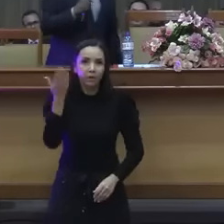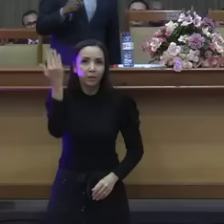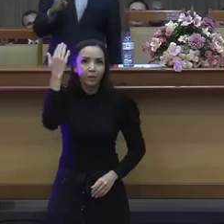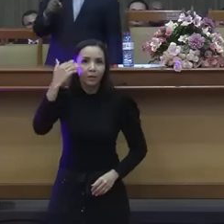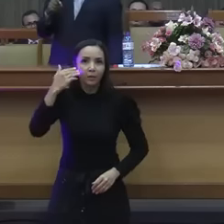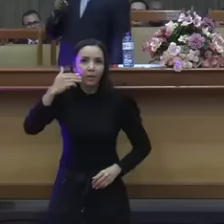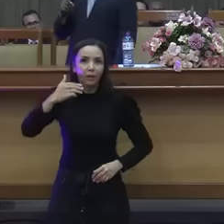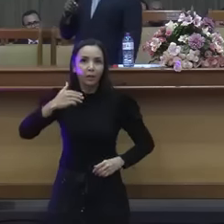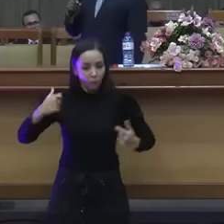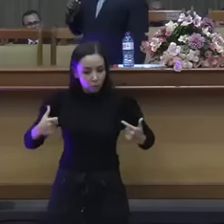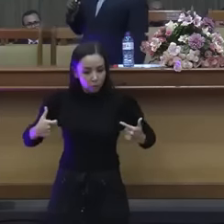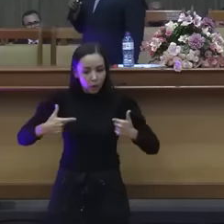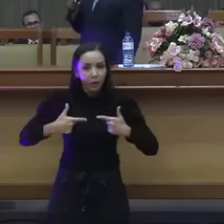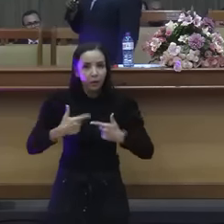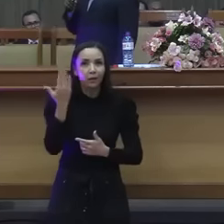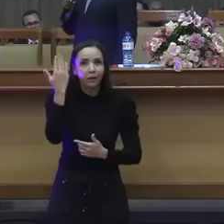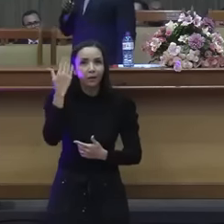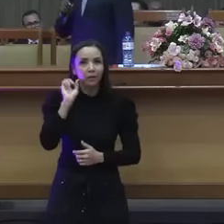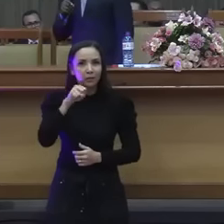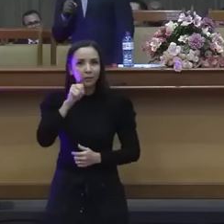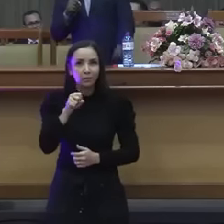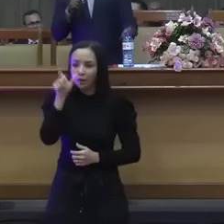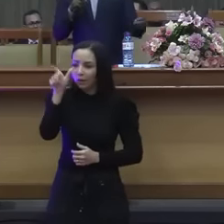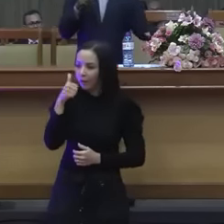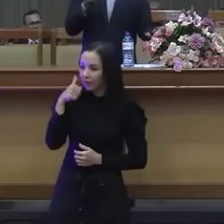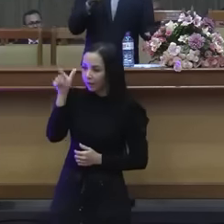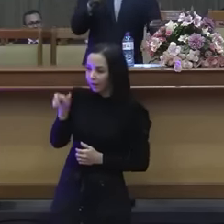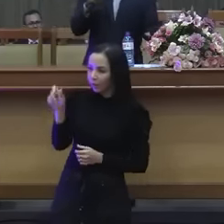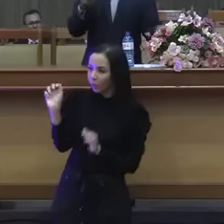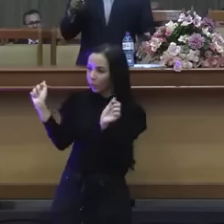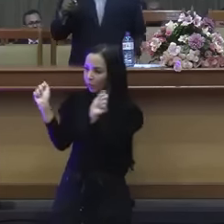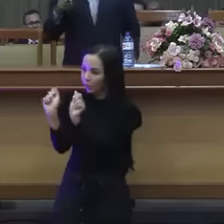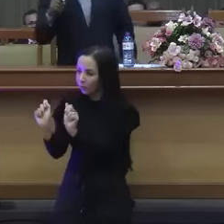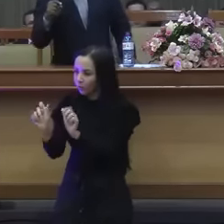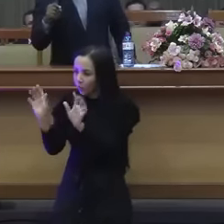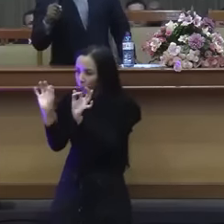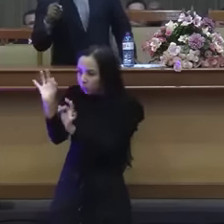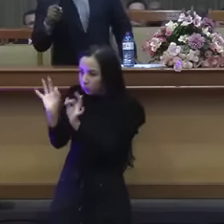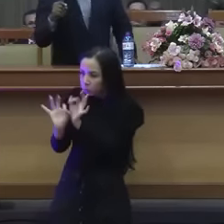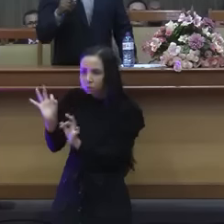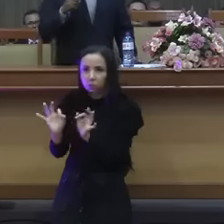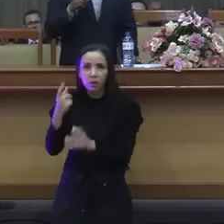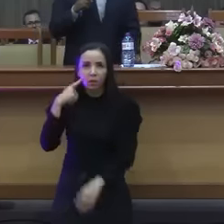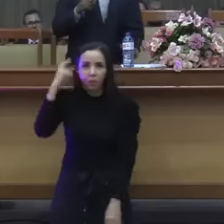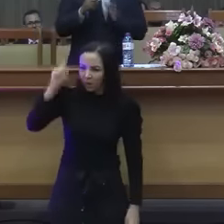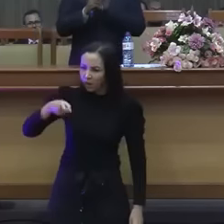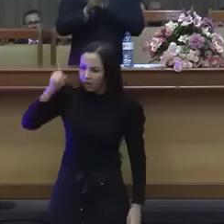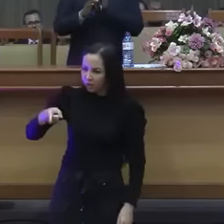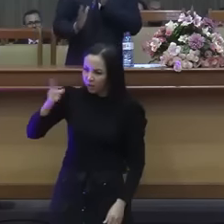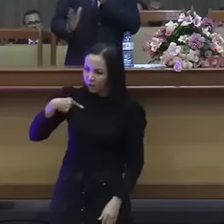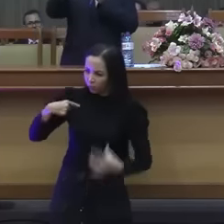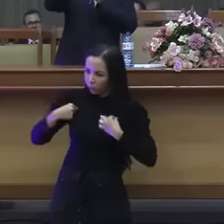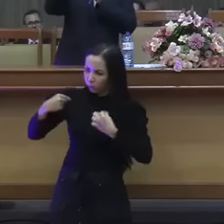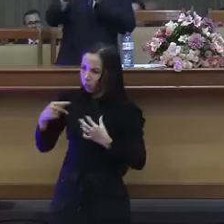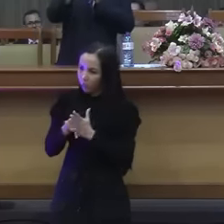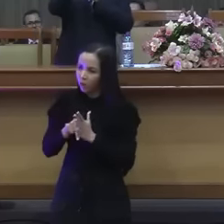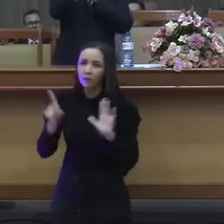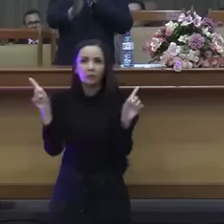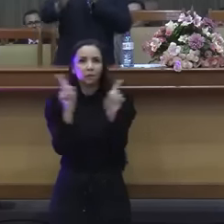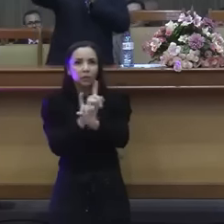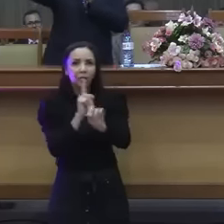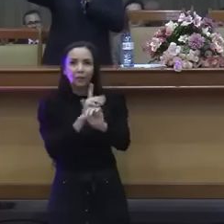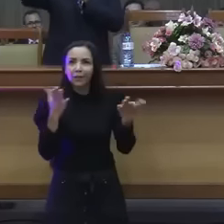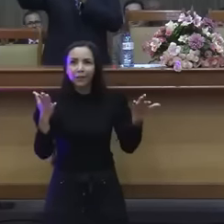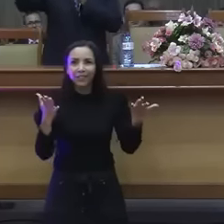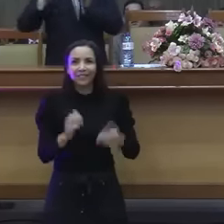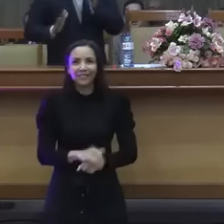Eu pergunto toda bacana. É, é claro que eu não posso mandar, irmã, se vista assim. Não, a Bíblia está dizendo que a mulher tem